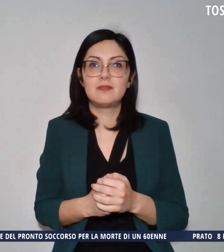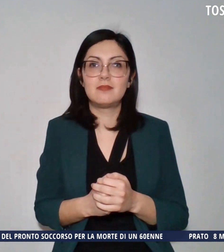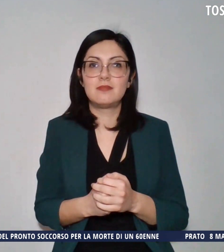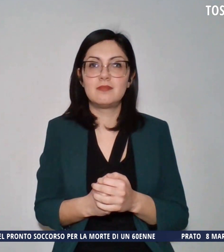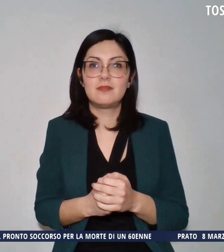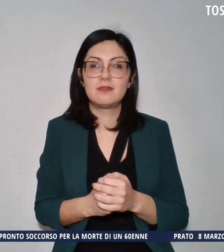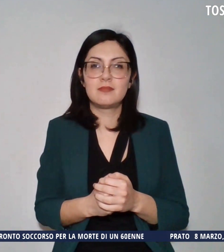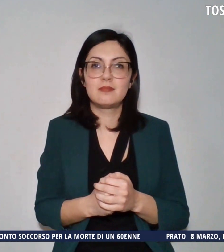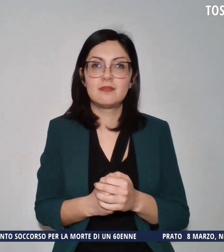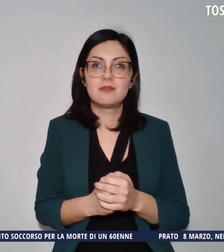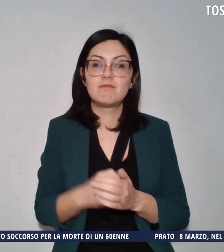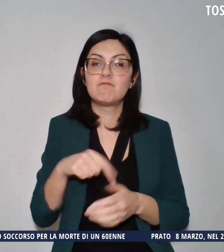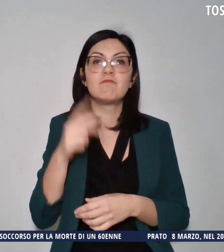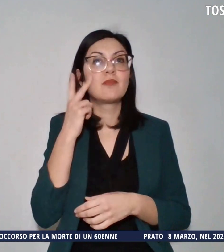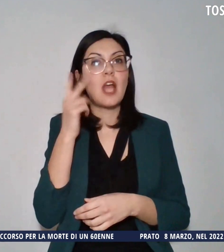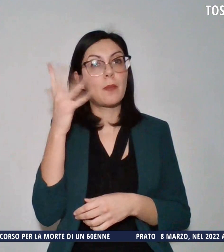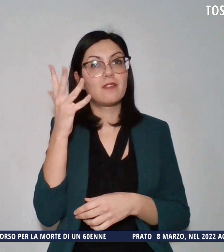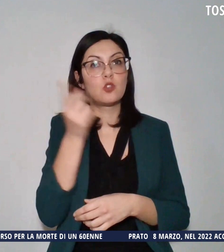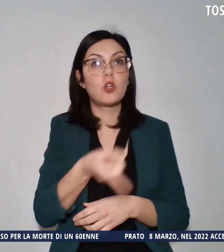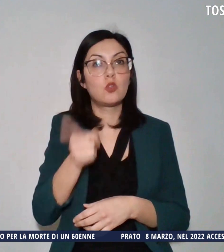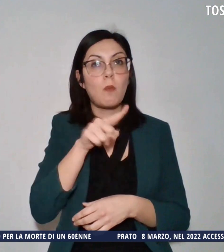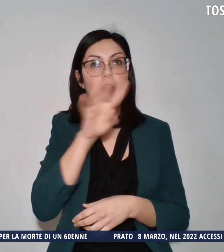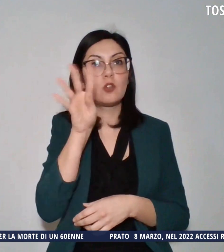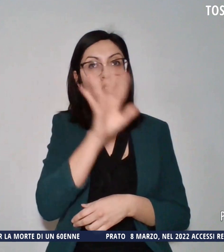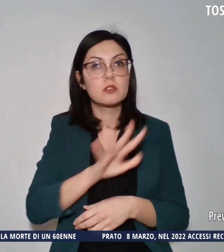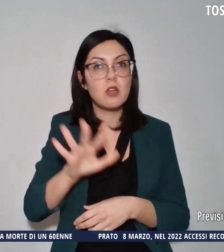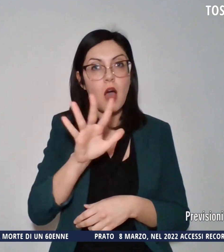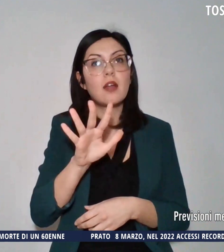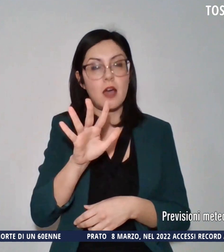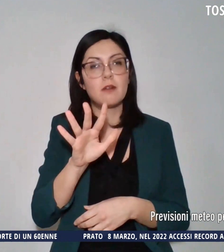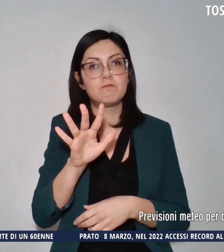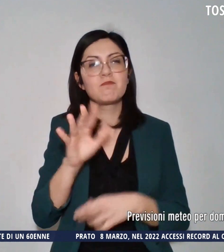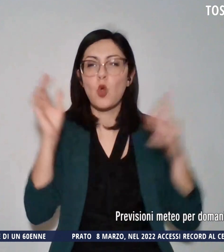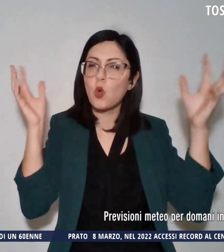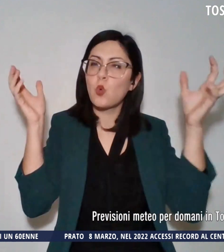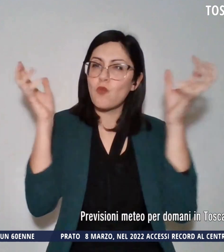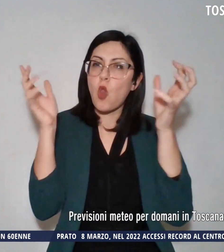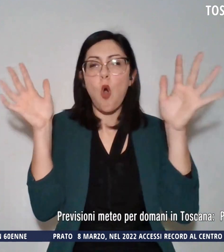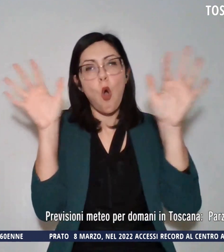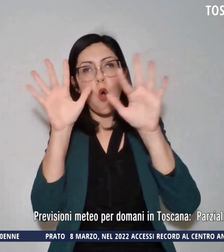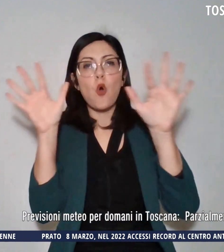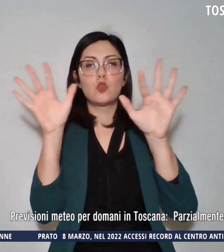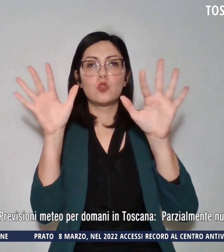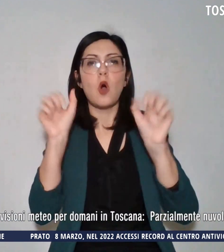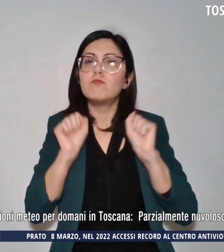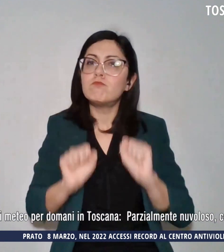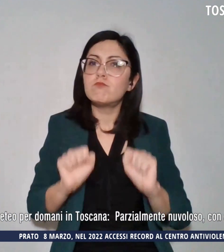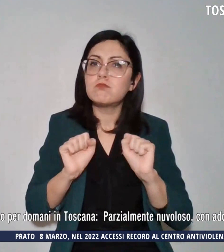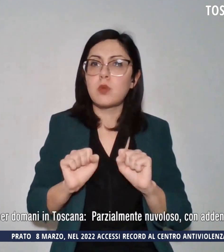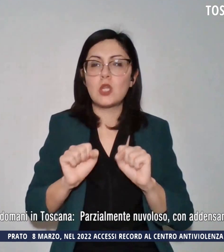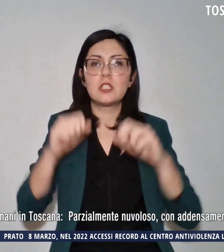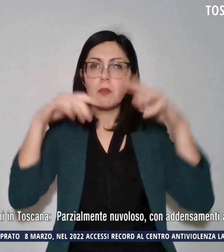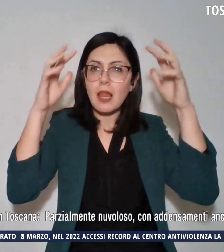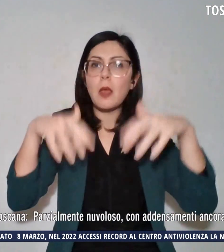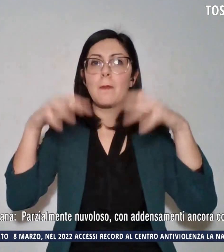E ora le previsioni del tempo per domani in Toscana, parzialmente nuvoloso, possibili piogge fino alla tarda